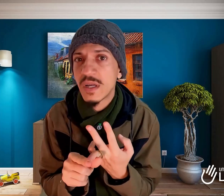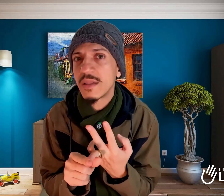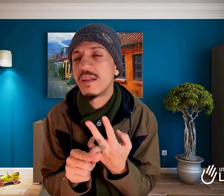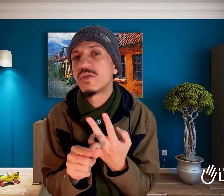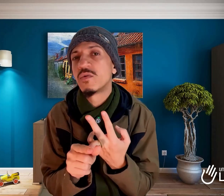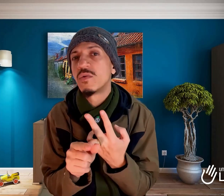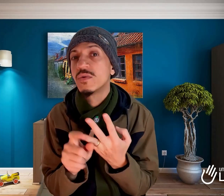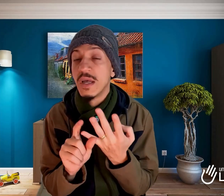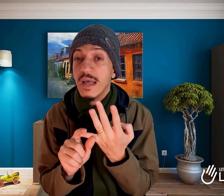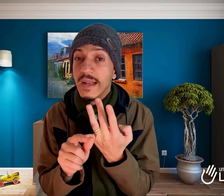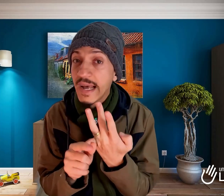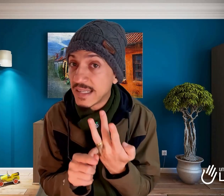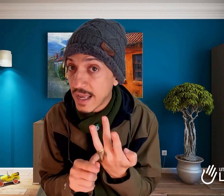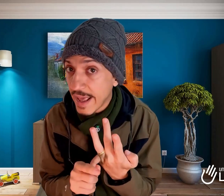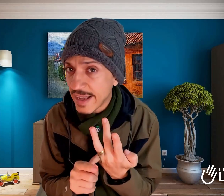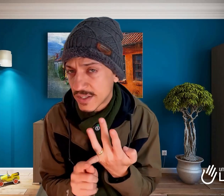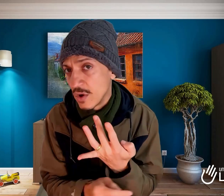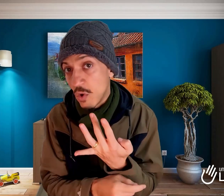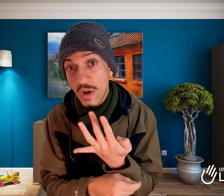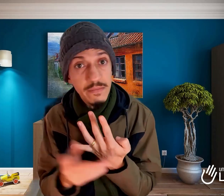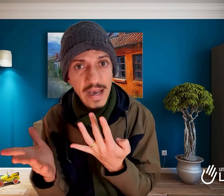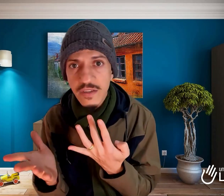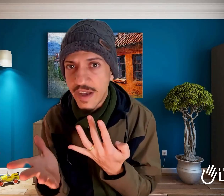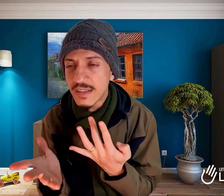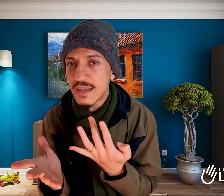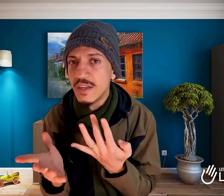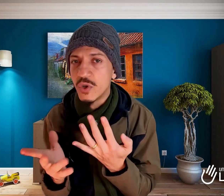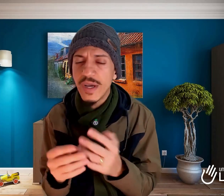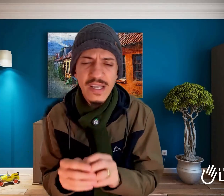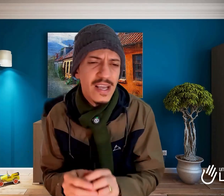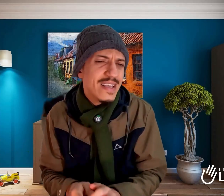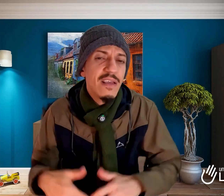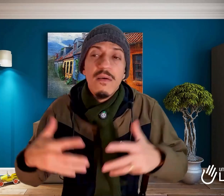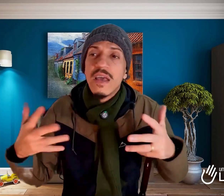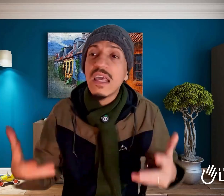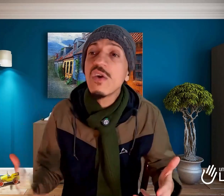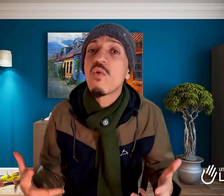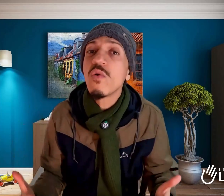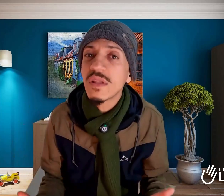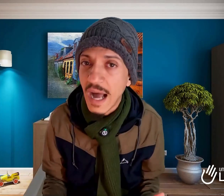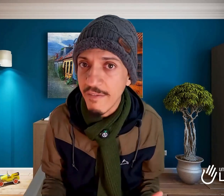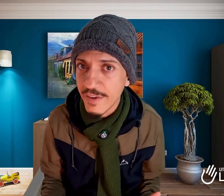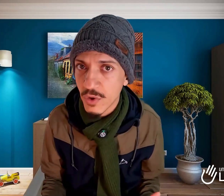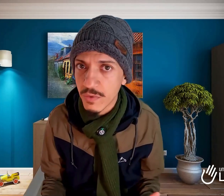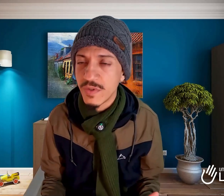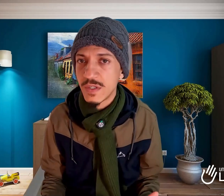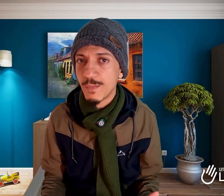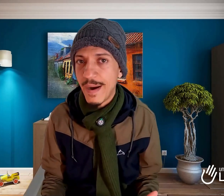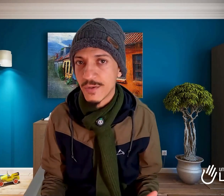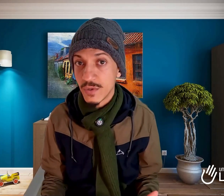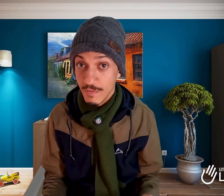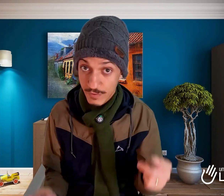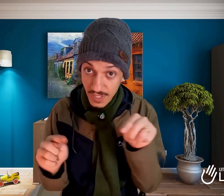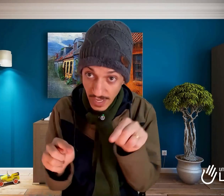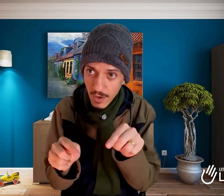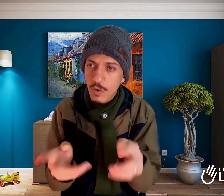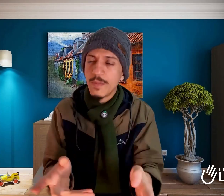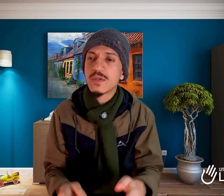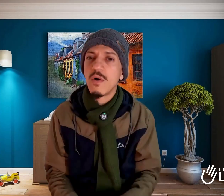atendem surdos, nas igrejas ou nas mais diversas religiões, em incontáveis outros espaços. Você, como psicólogo,